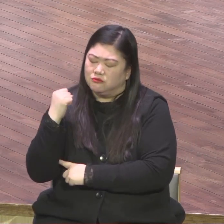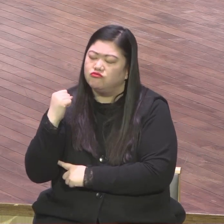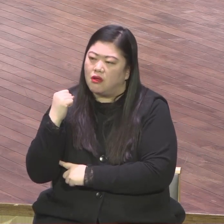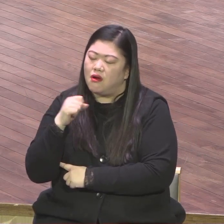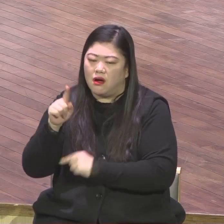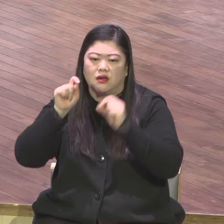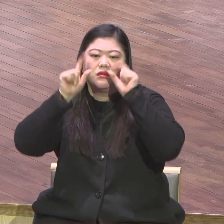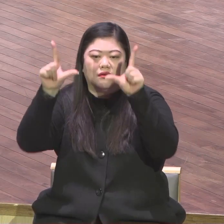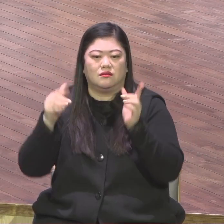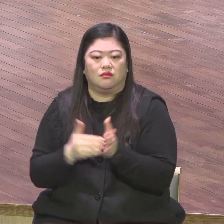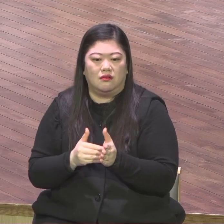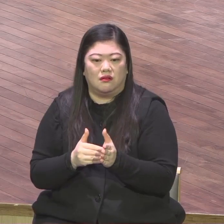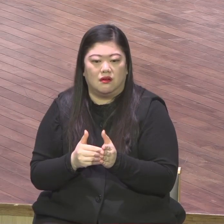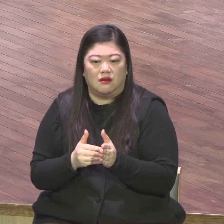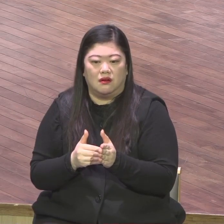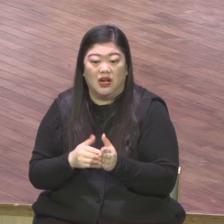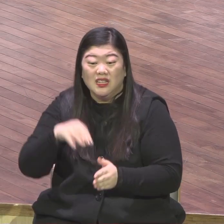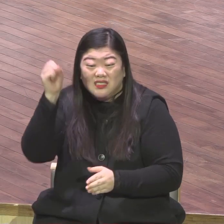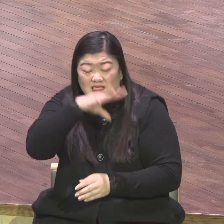확 터닝포인트가 되어있어